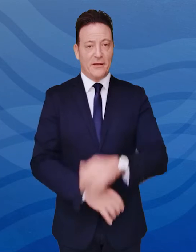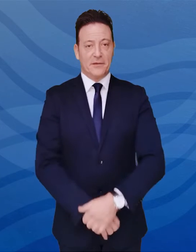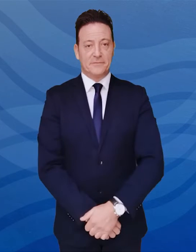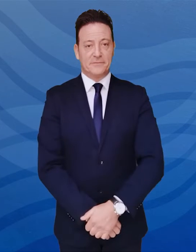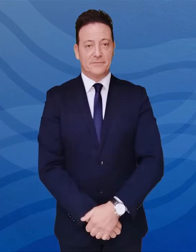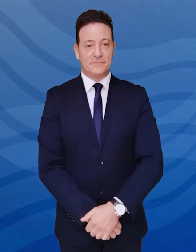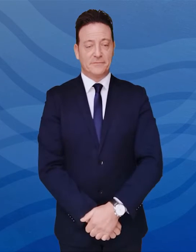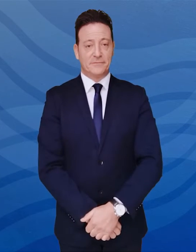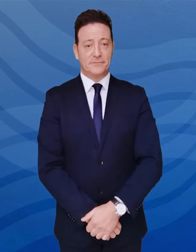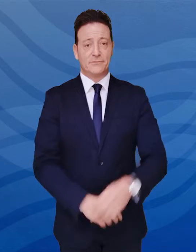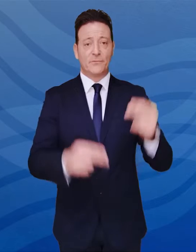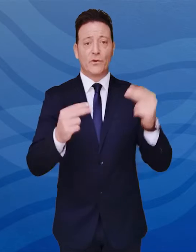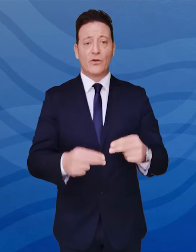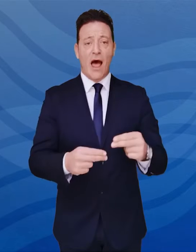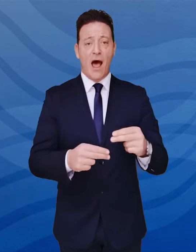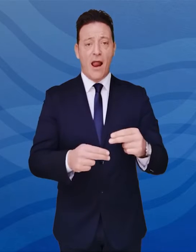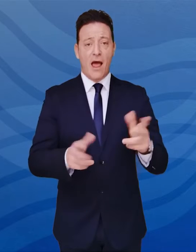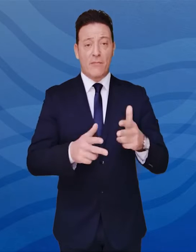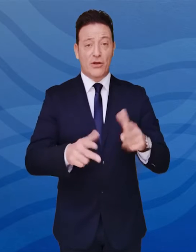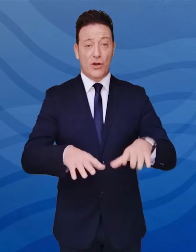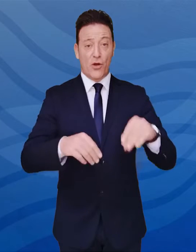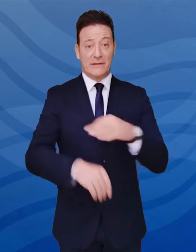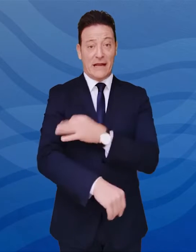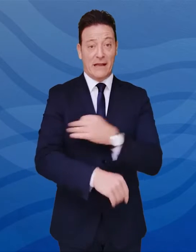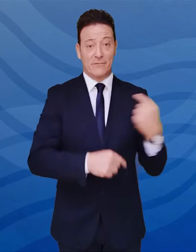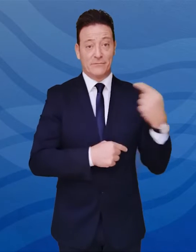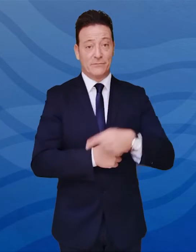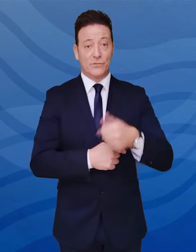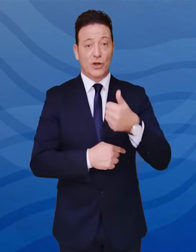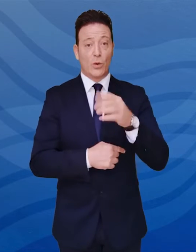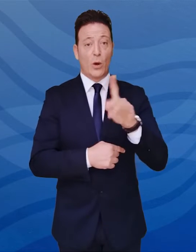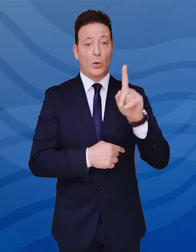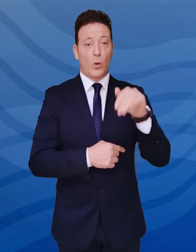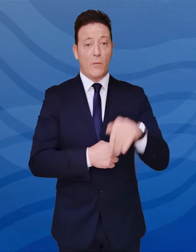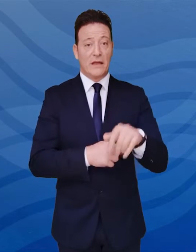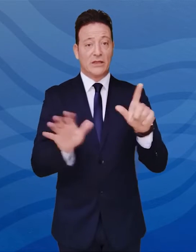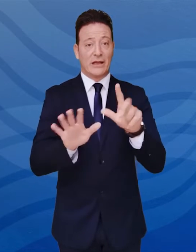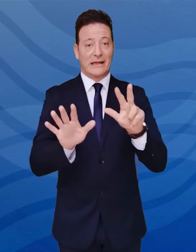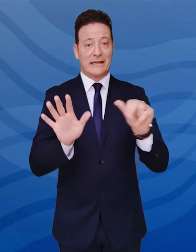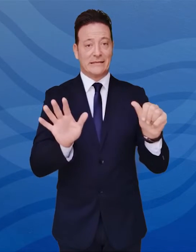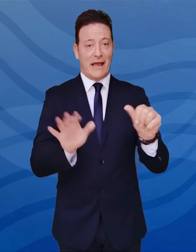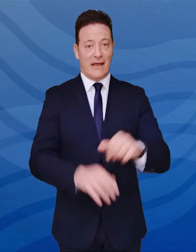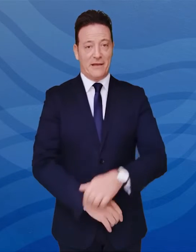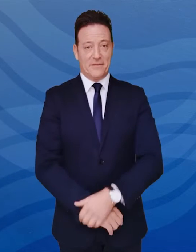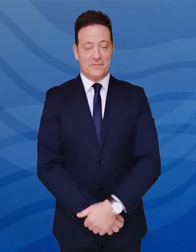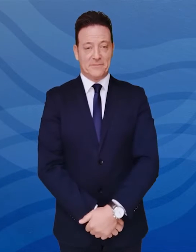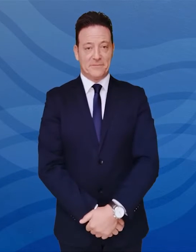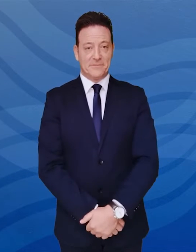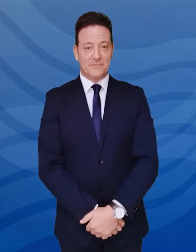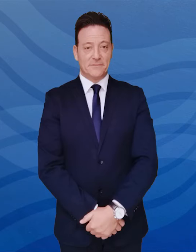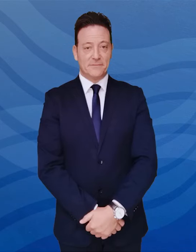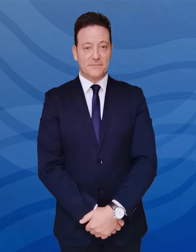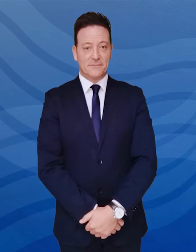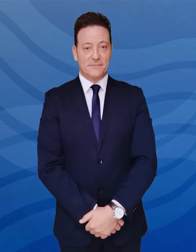per un totale complessivo di 141.736 tamponi effettuati dall'inizio dell